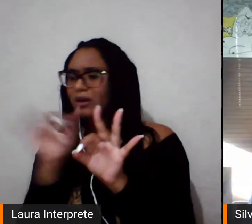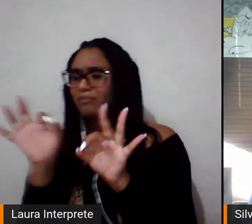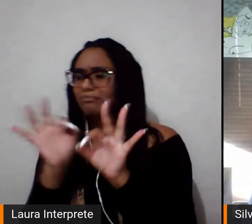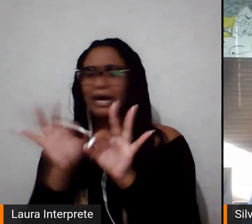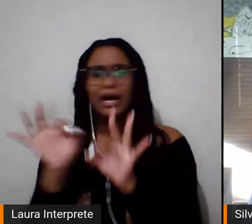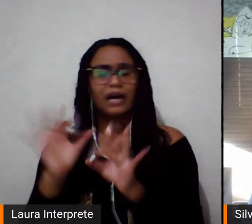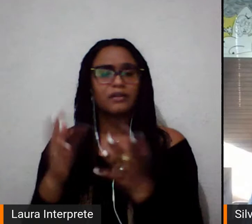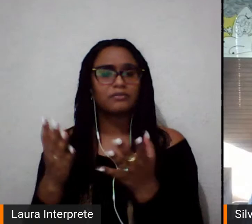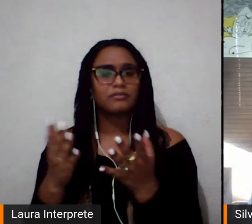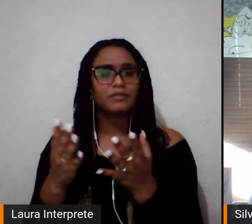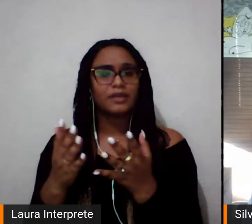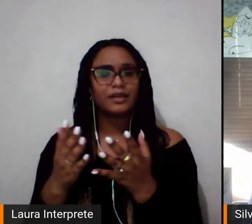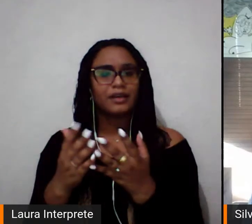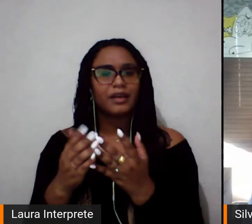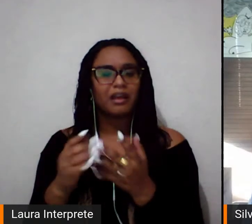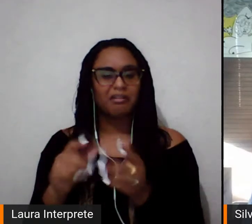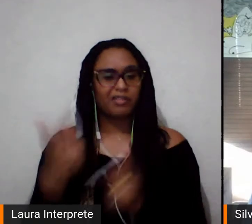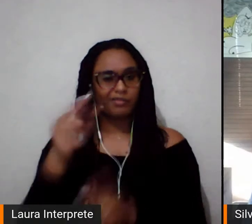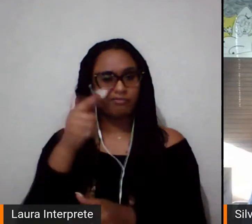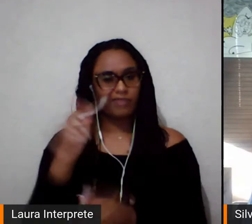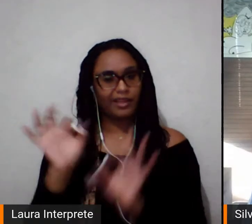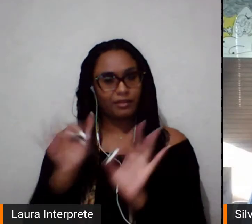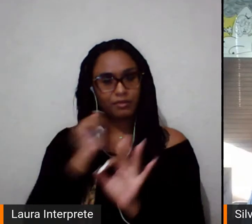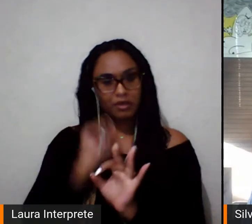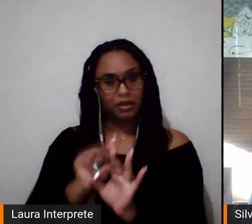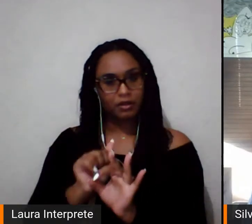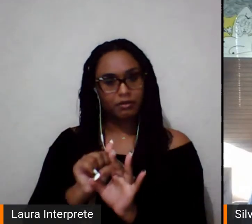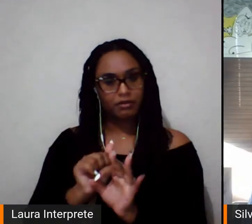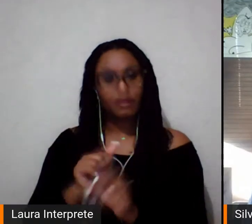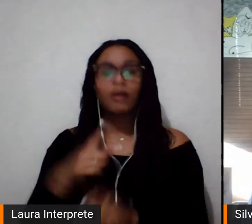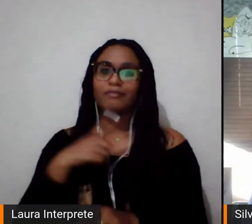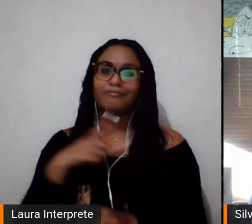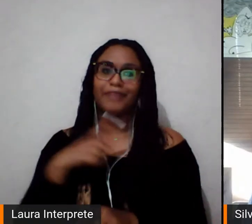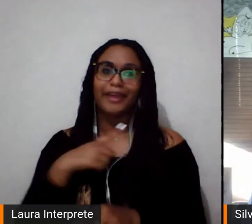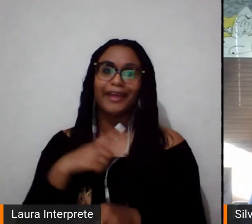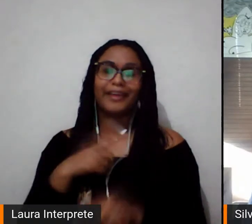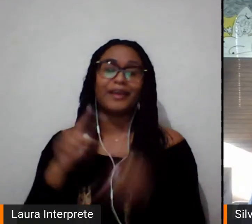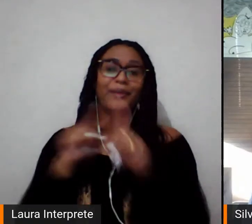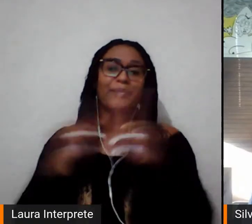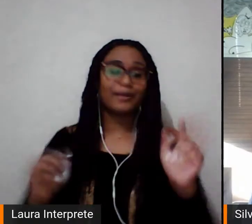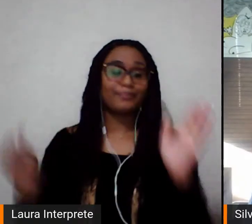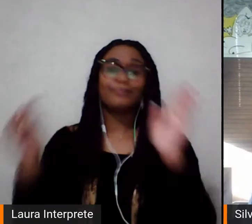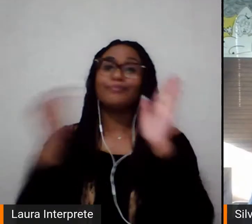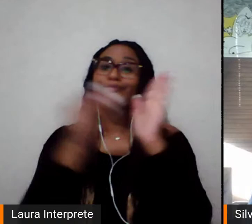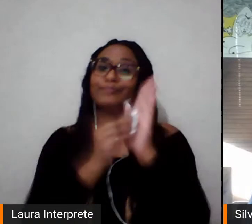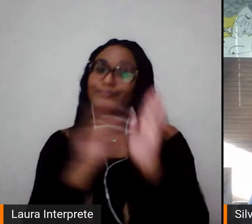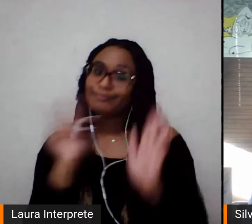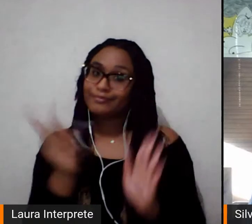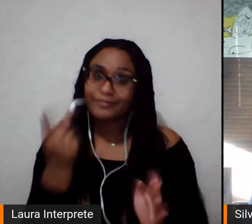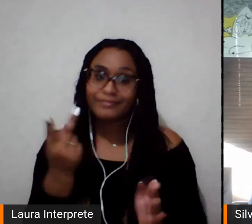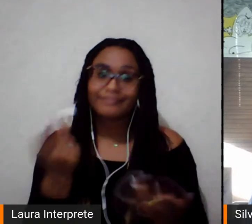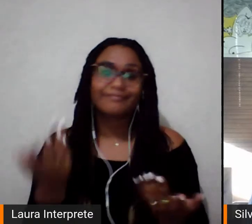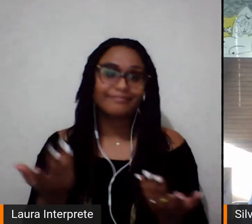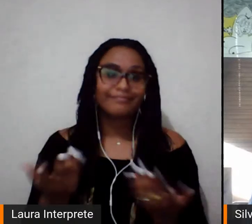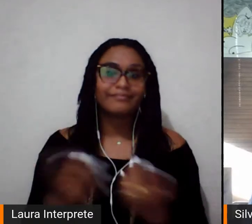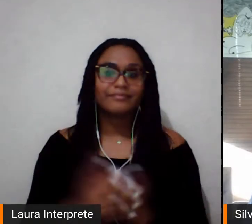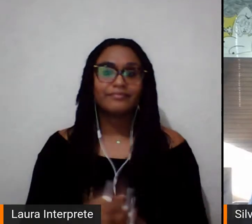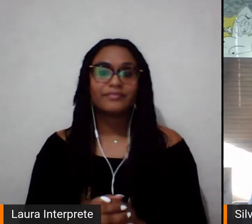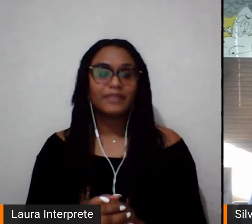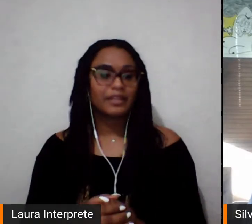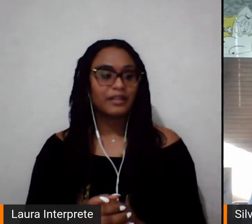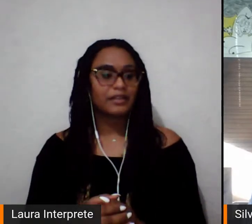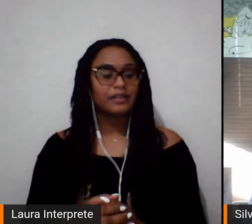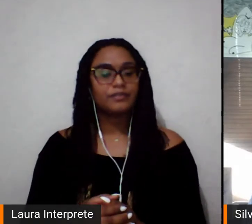foram registradas as suas histórias. Em termos de pesquisa, eu queria chamar também a atenção para a constituição do Grupo